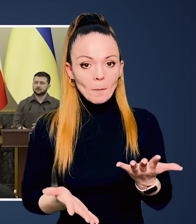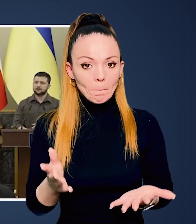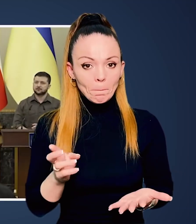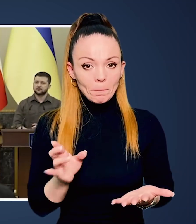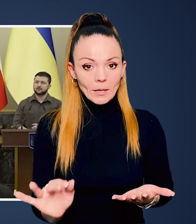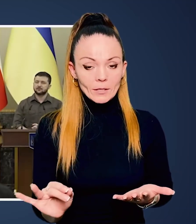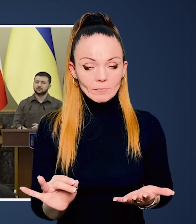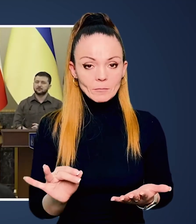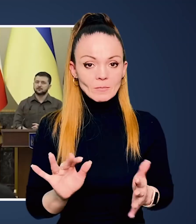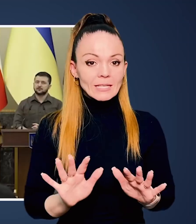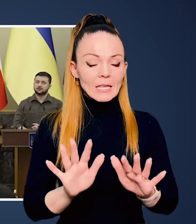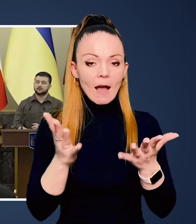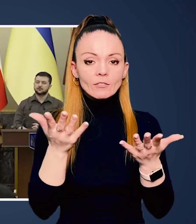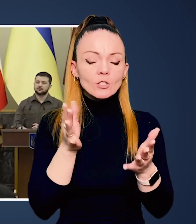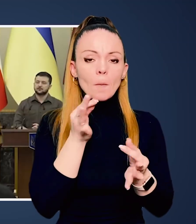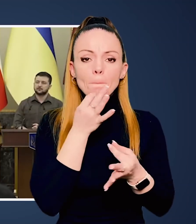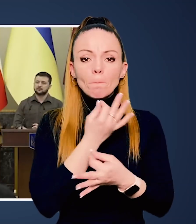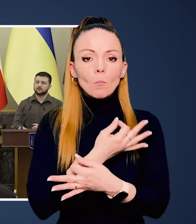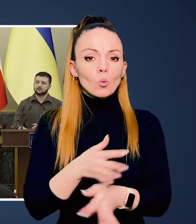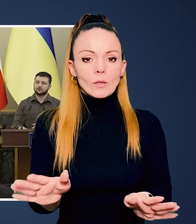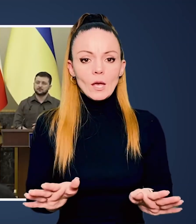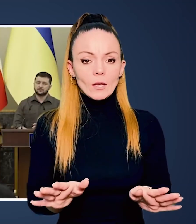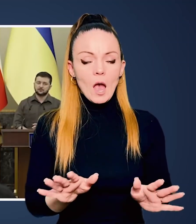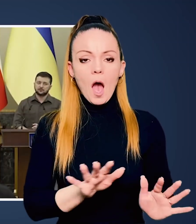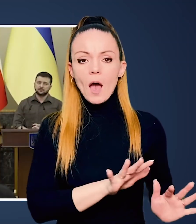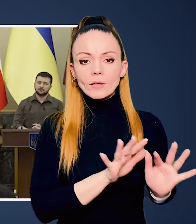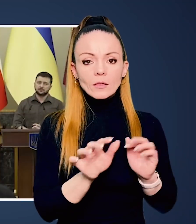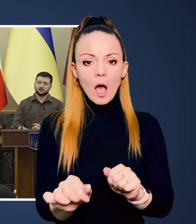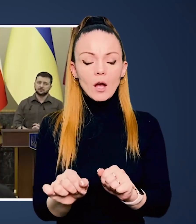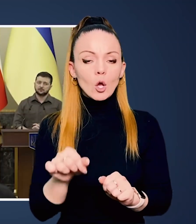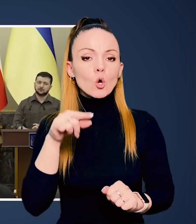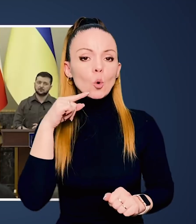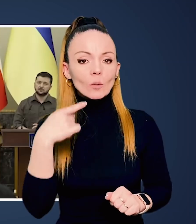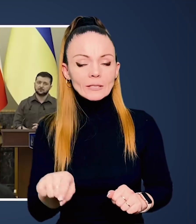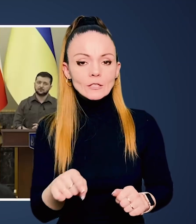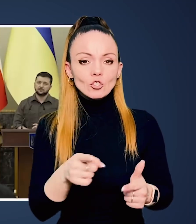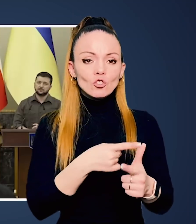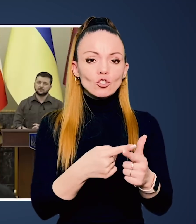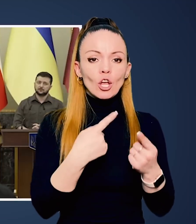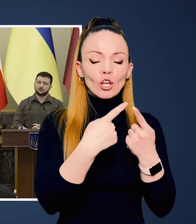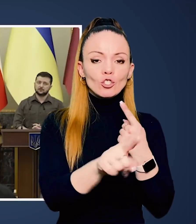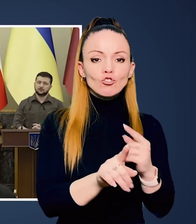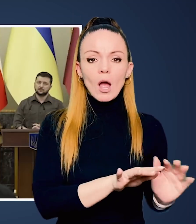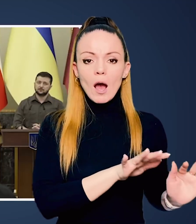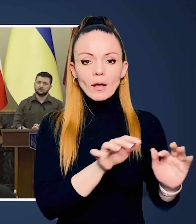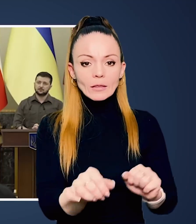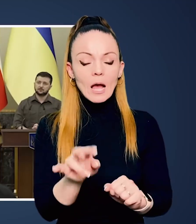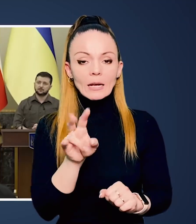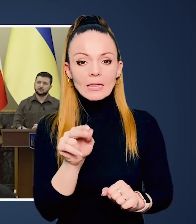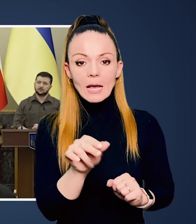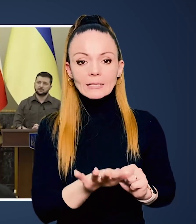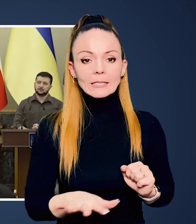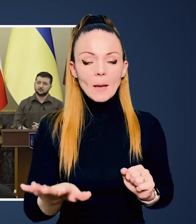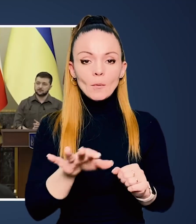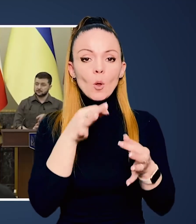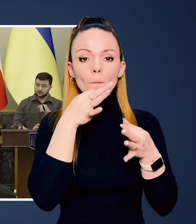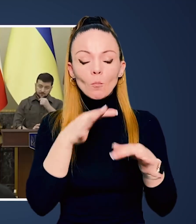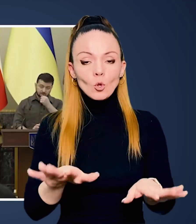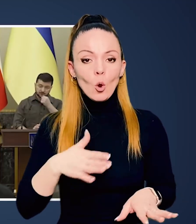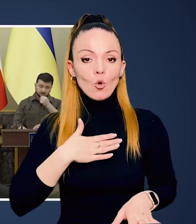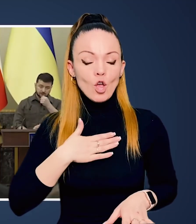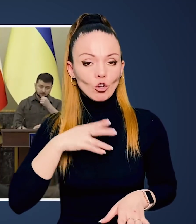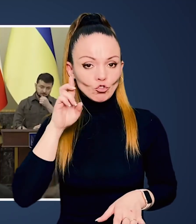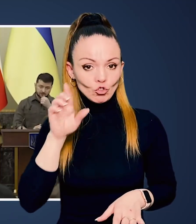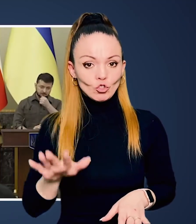сумнівів, що якби стався будь-який атак Росії чи якийсь